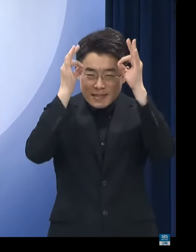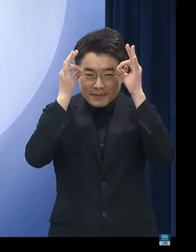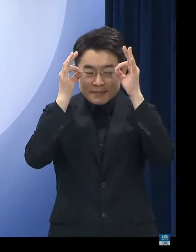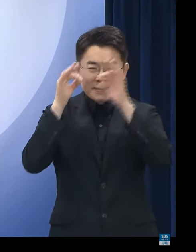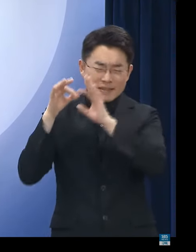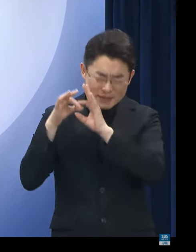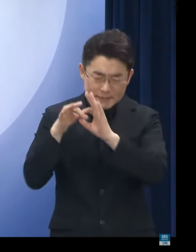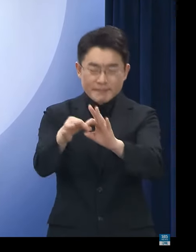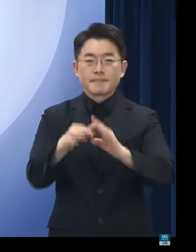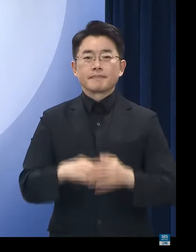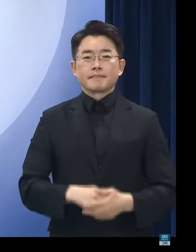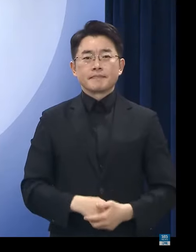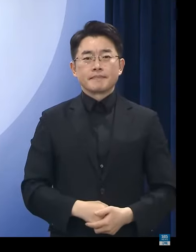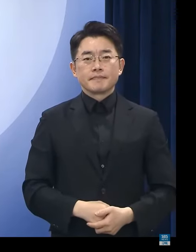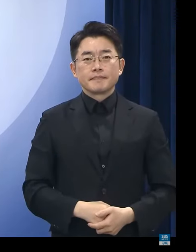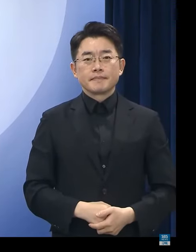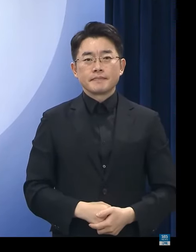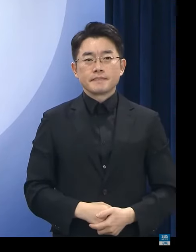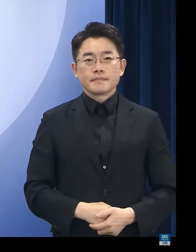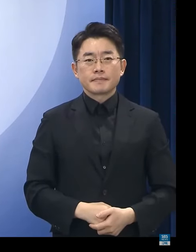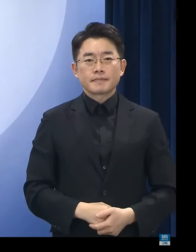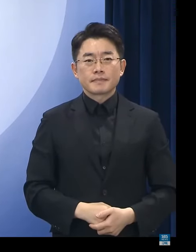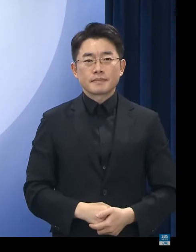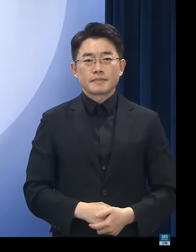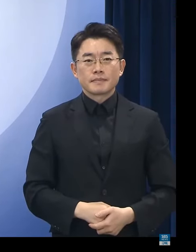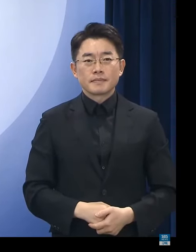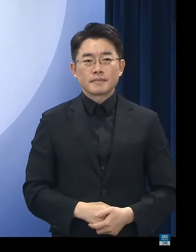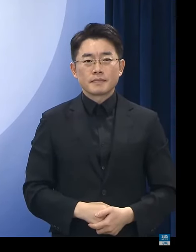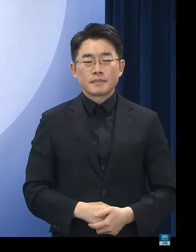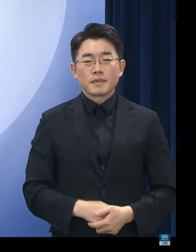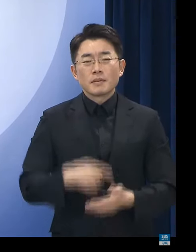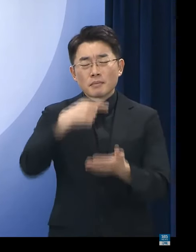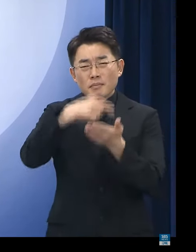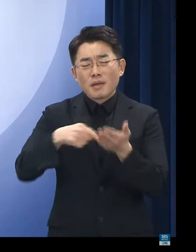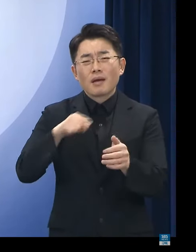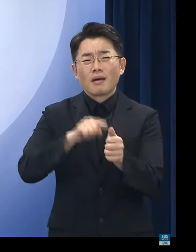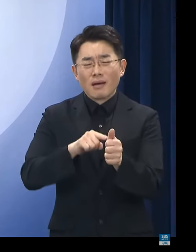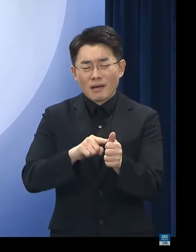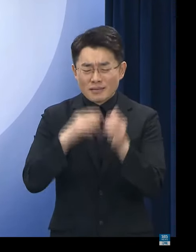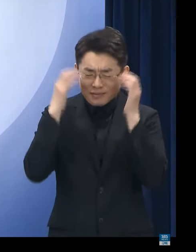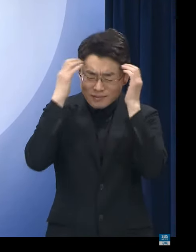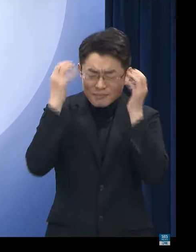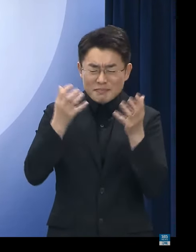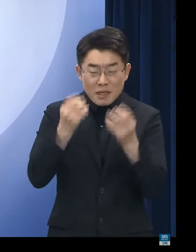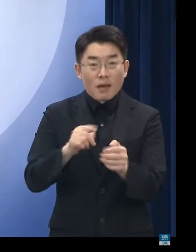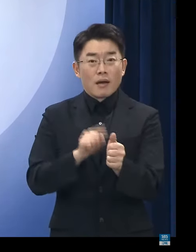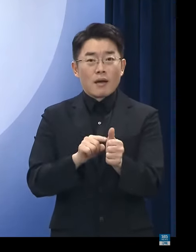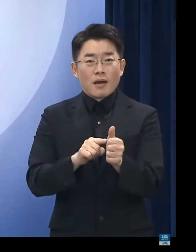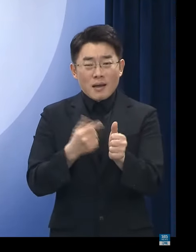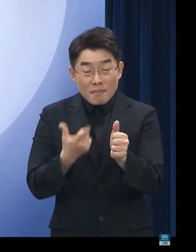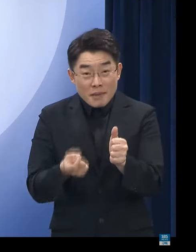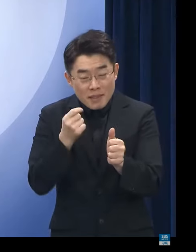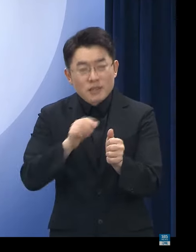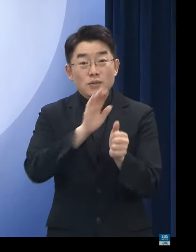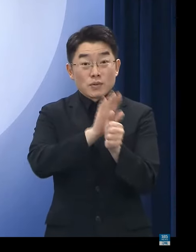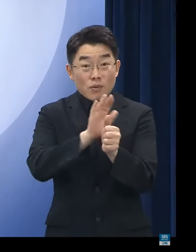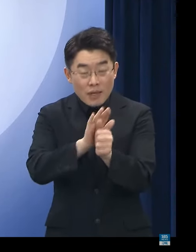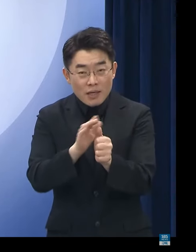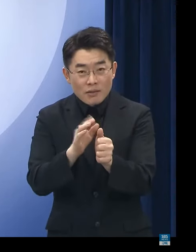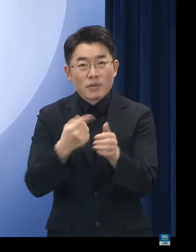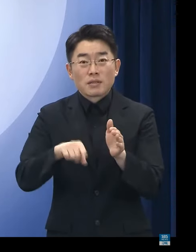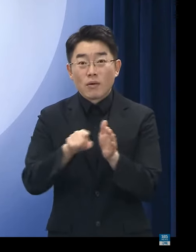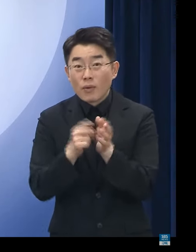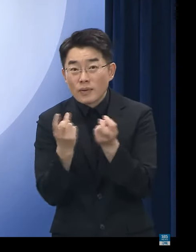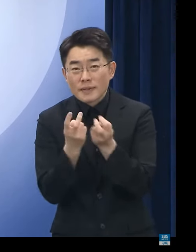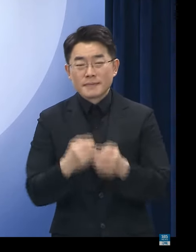이어가겠습니다. 절박한 상황에 처한 피해자들이 필요한 지원을 하루라도 빨리 받을 수